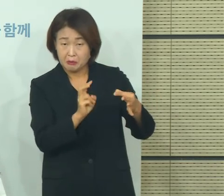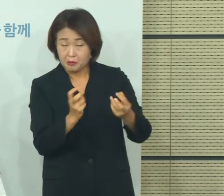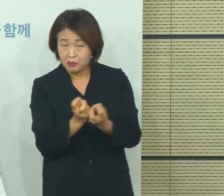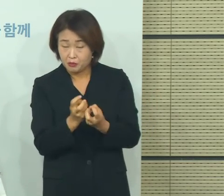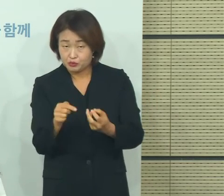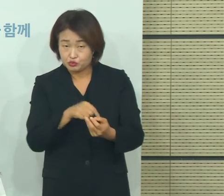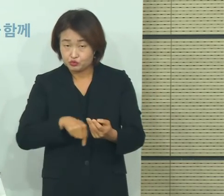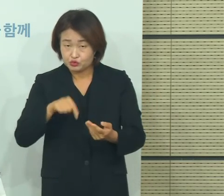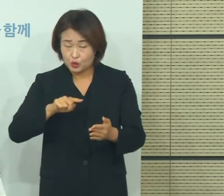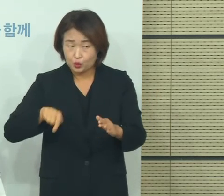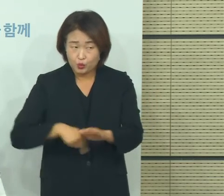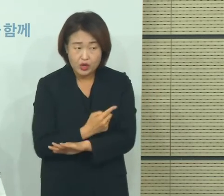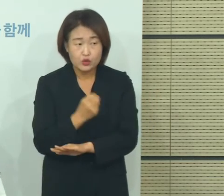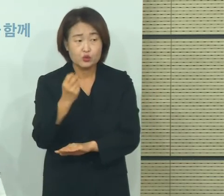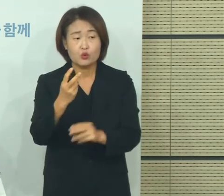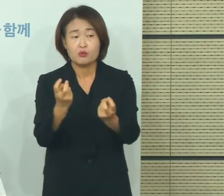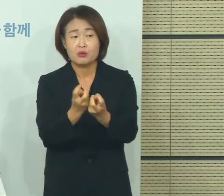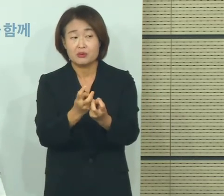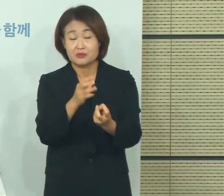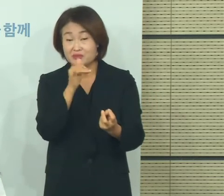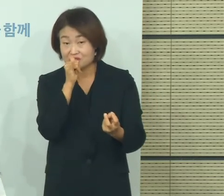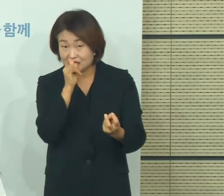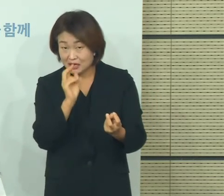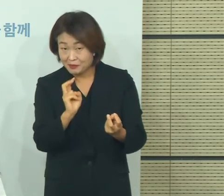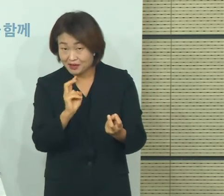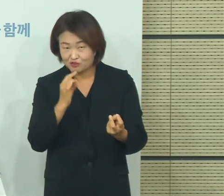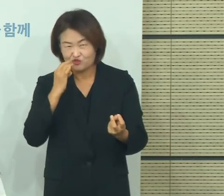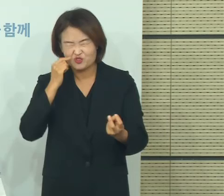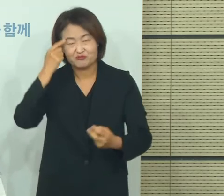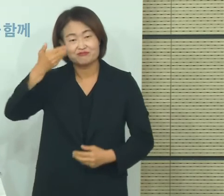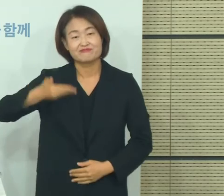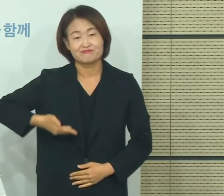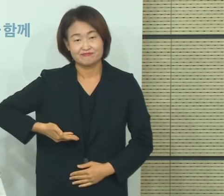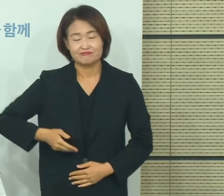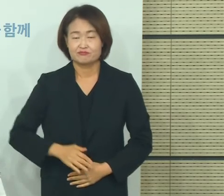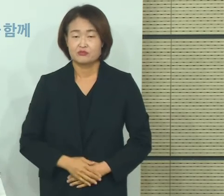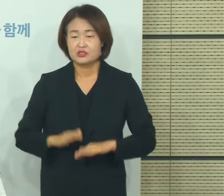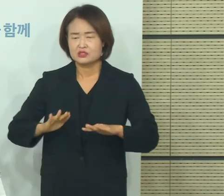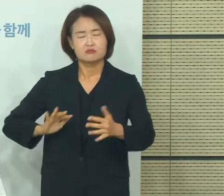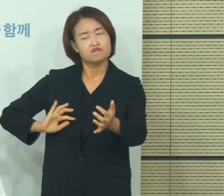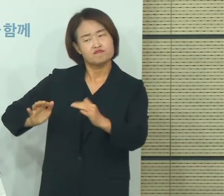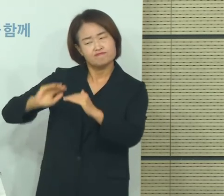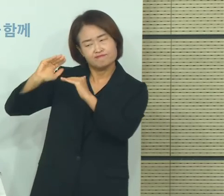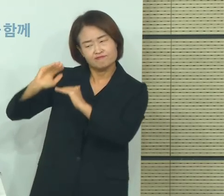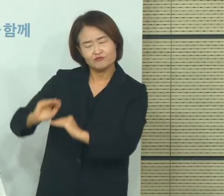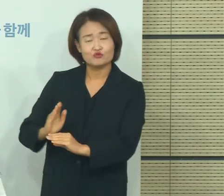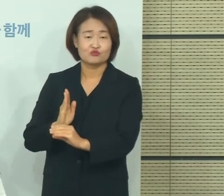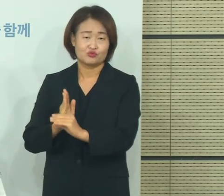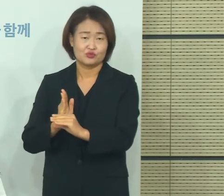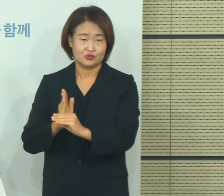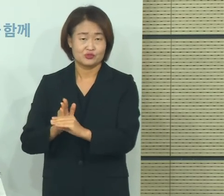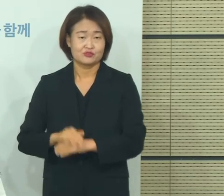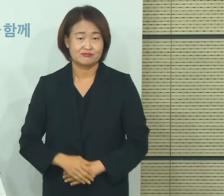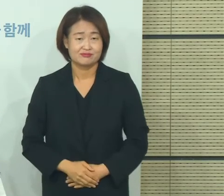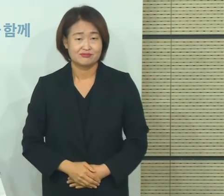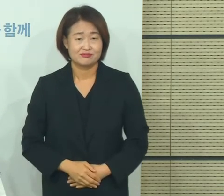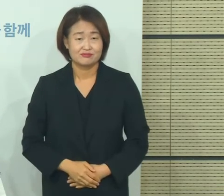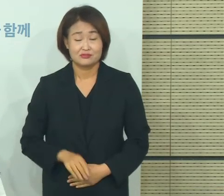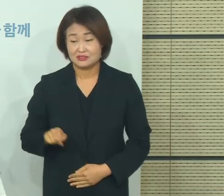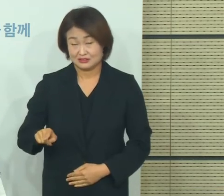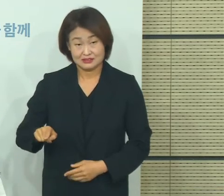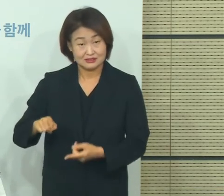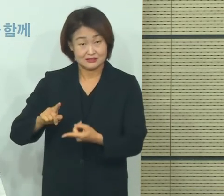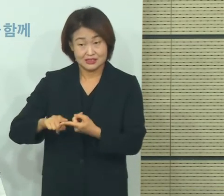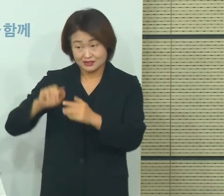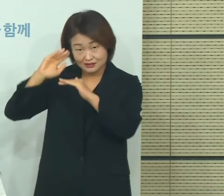어떤 조치가 고려되고 있는지 궁금합니다. 지금은 논의되고 있는 상황들이기 때문에 그 부분에 대해서는